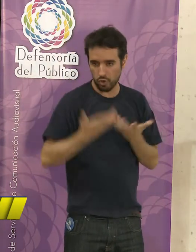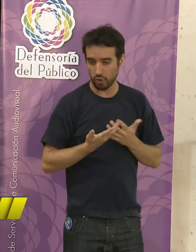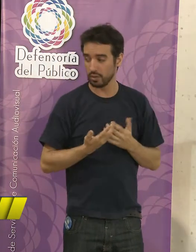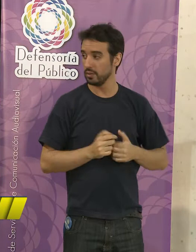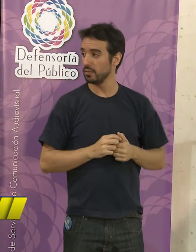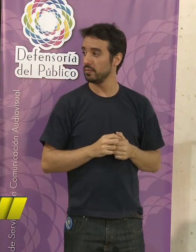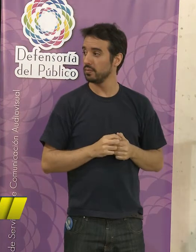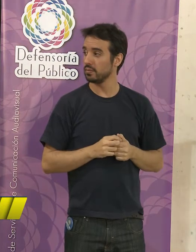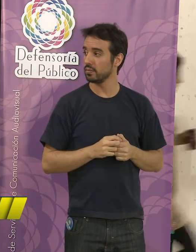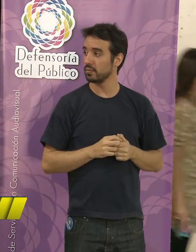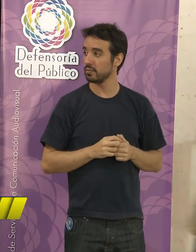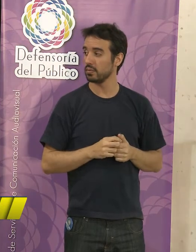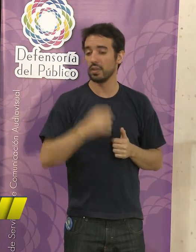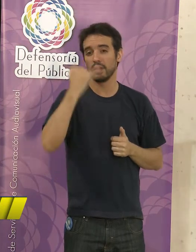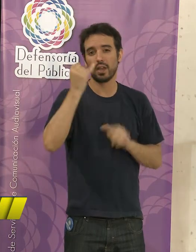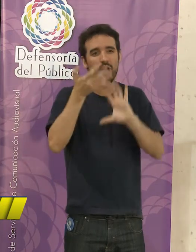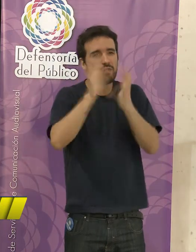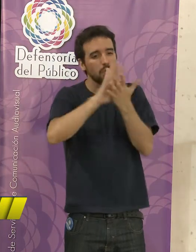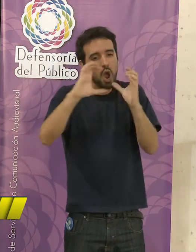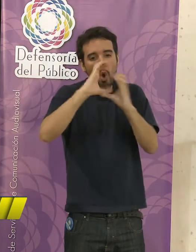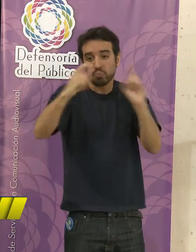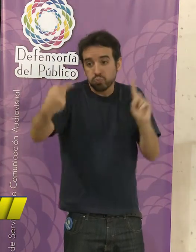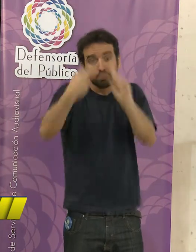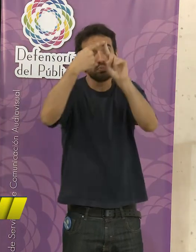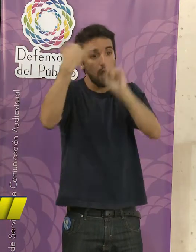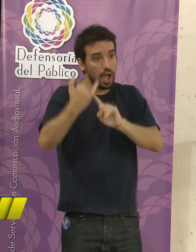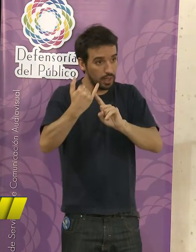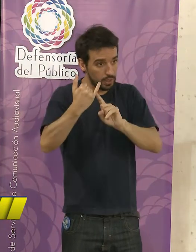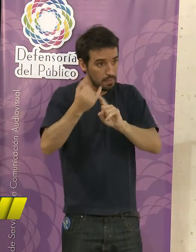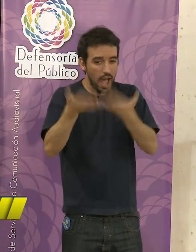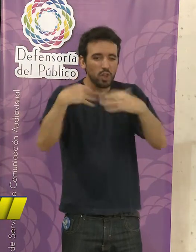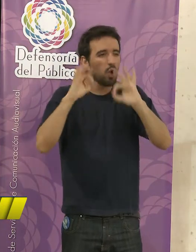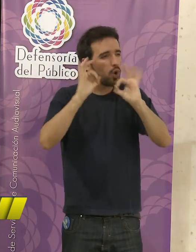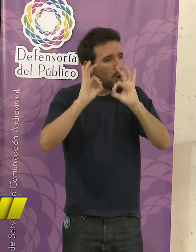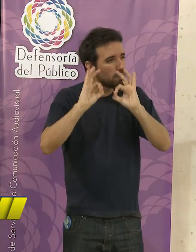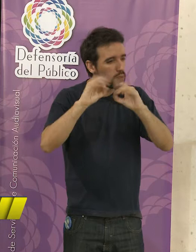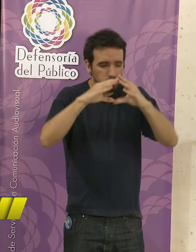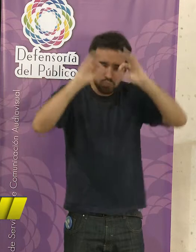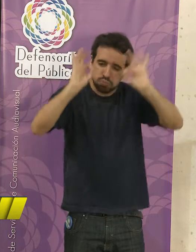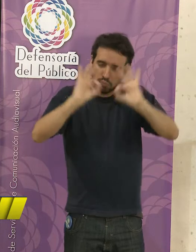tendría un acto de comunicación mucho más complejo y completo,